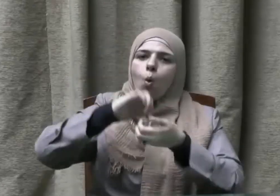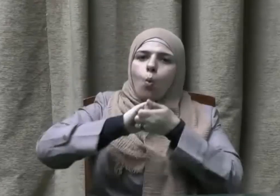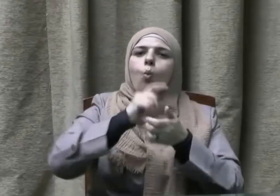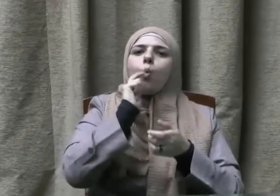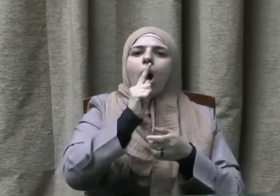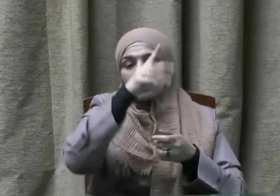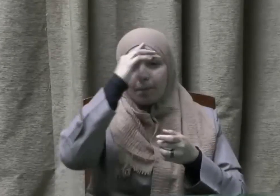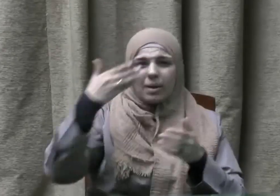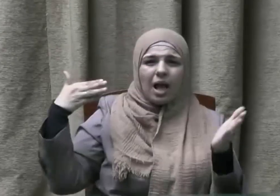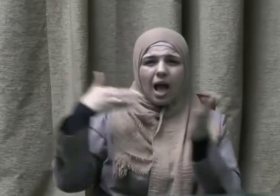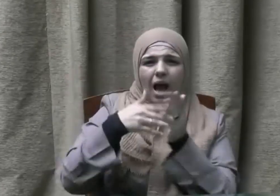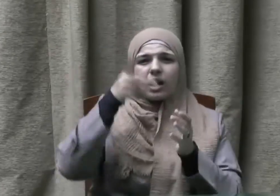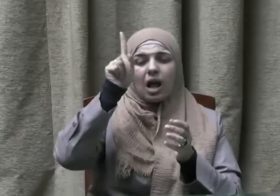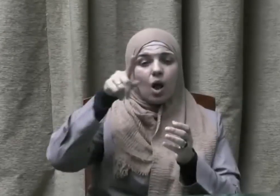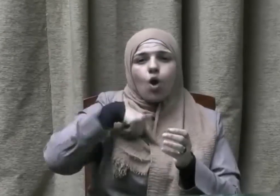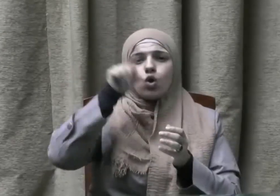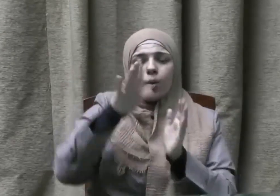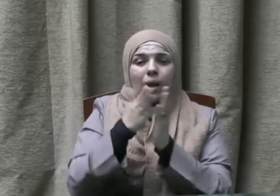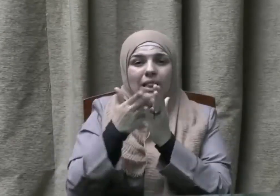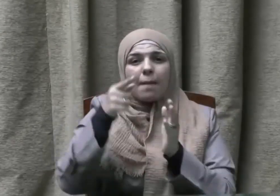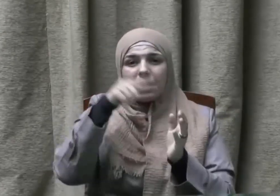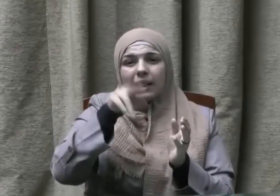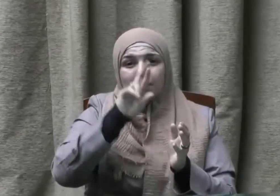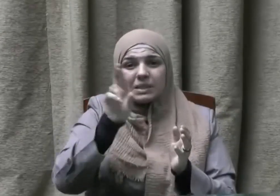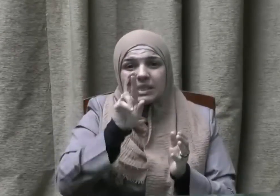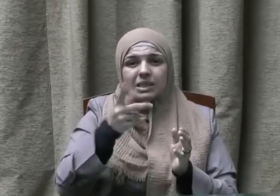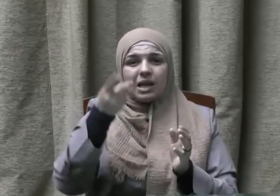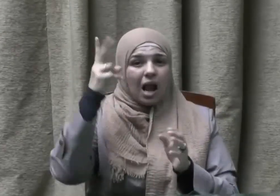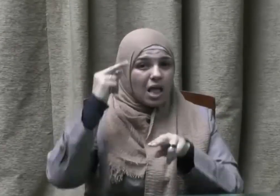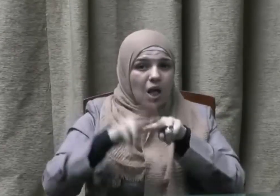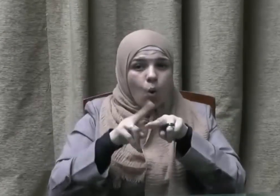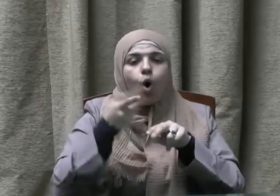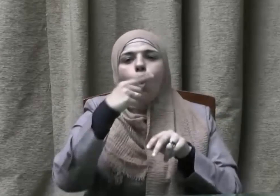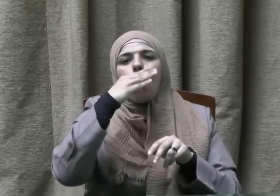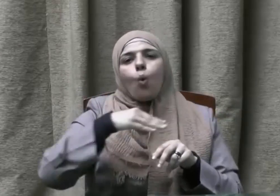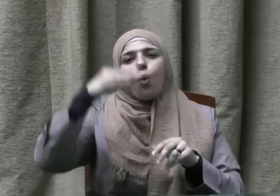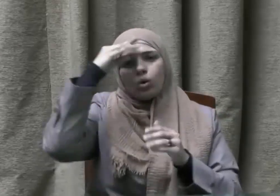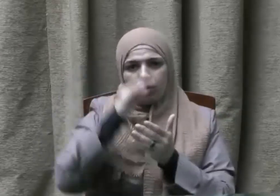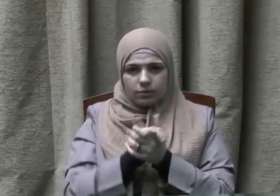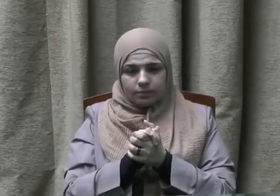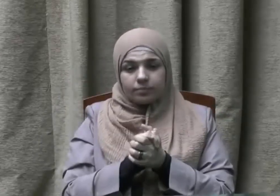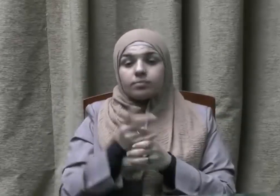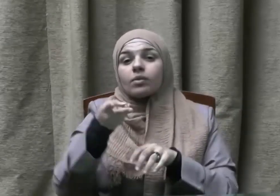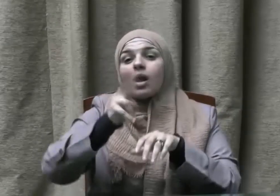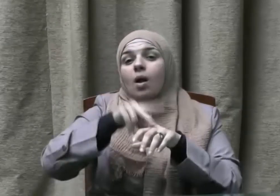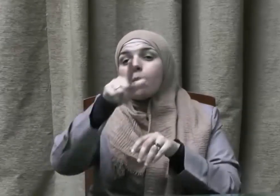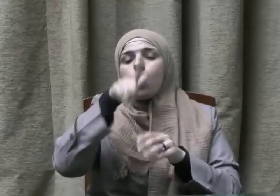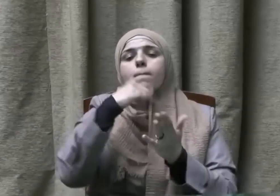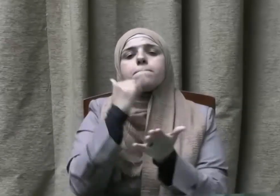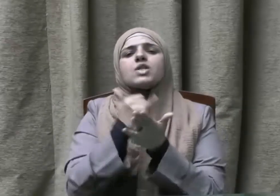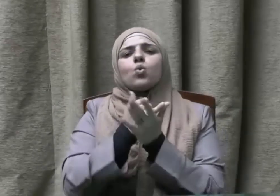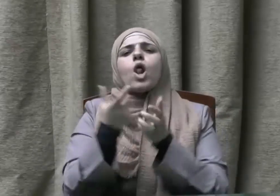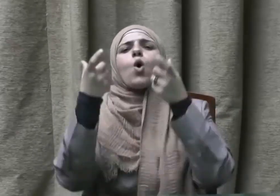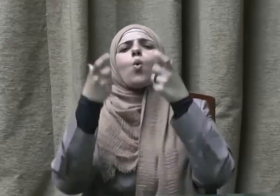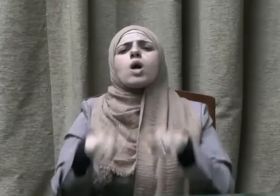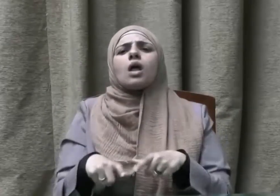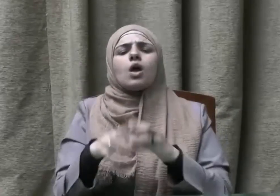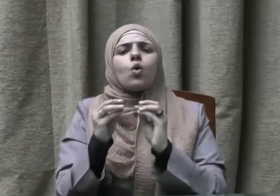وعلينا أن ندرك أنه سيأتي اليوم الذي يقال للجميع فيه وقفوهم